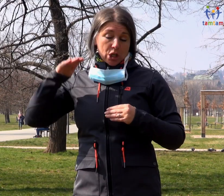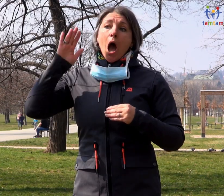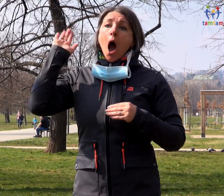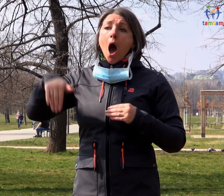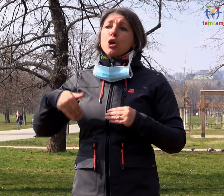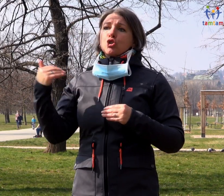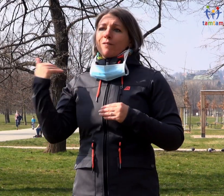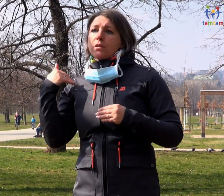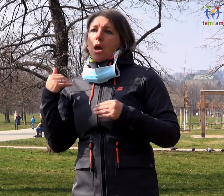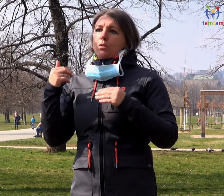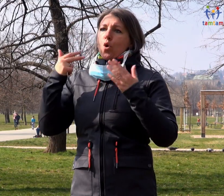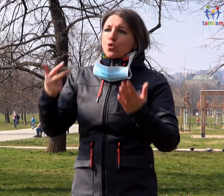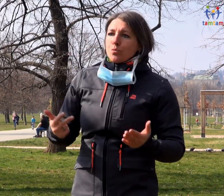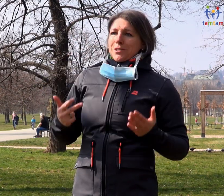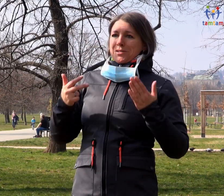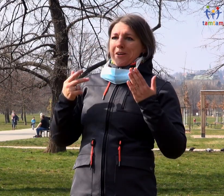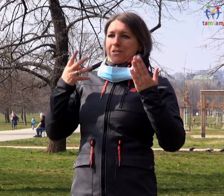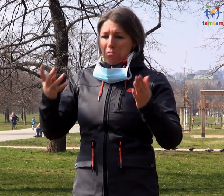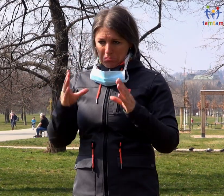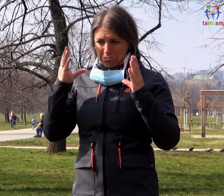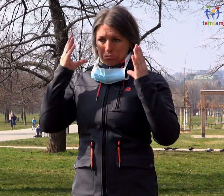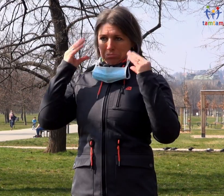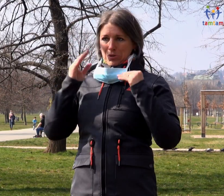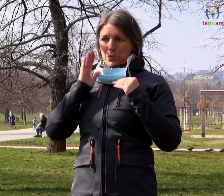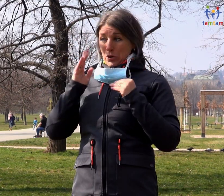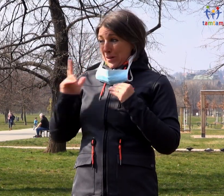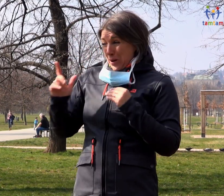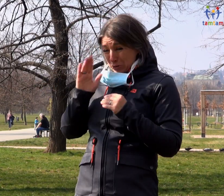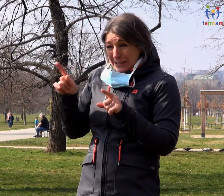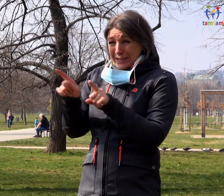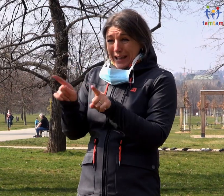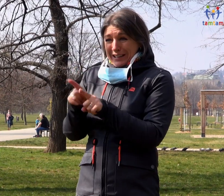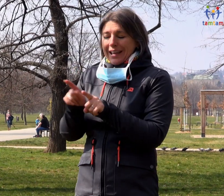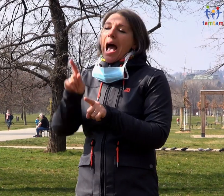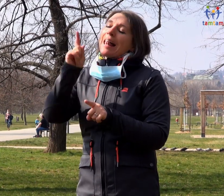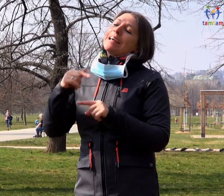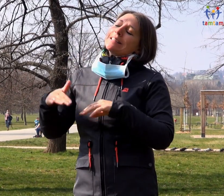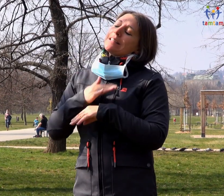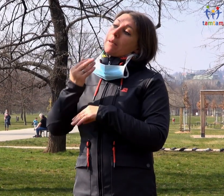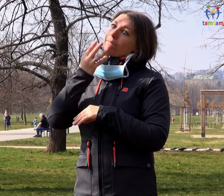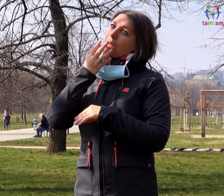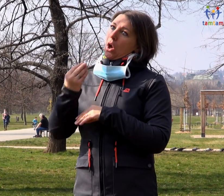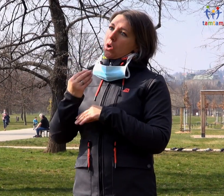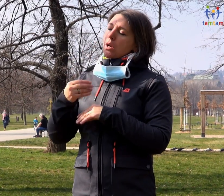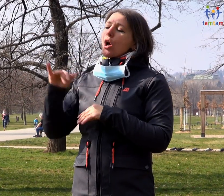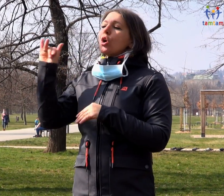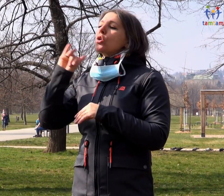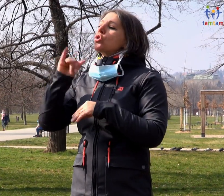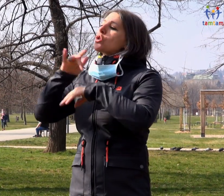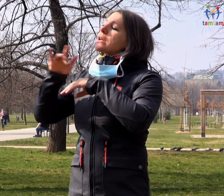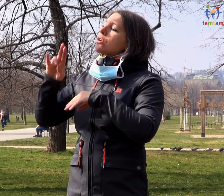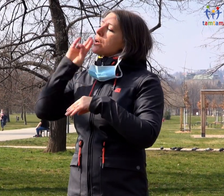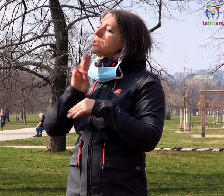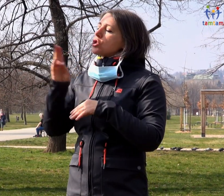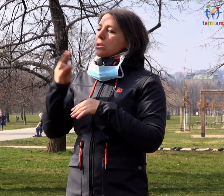Možná, že výhoda neslyšících je v tom, že řada z nich i ve starším věku dovede ovládat informační technologie,